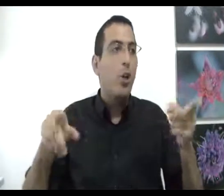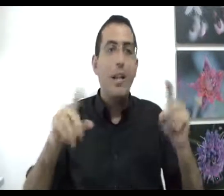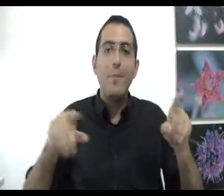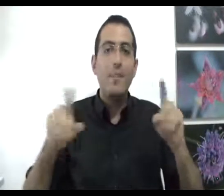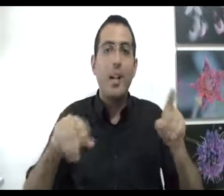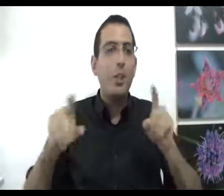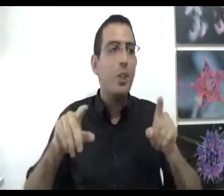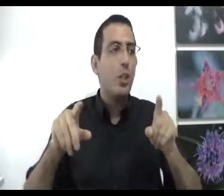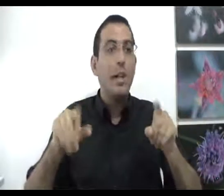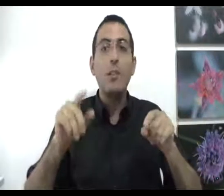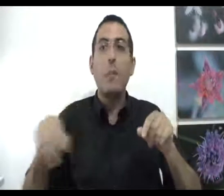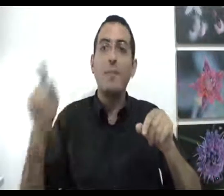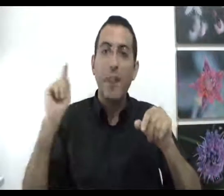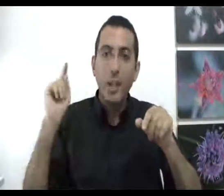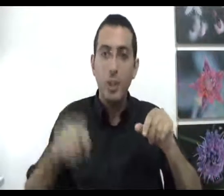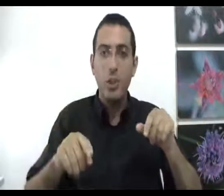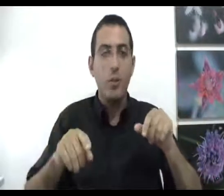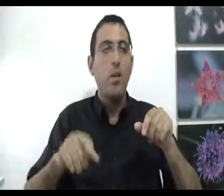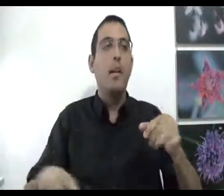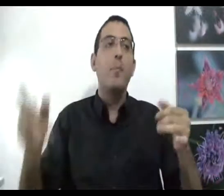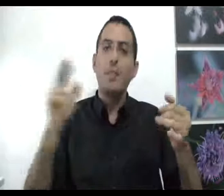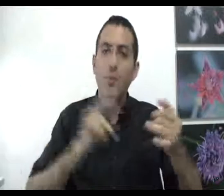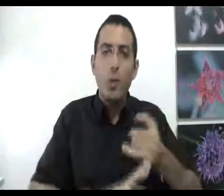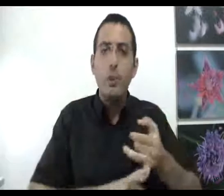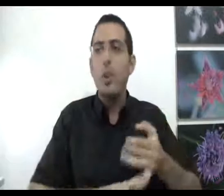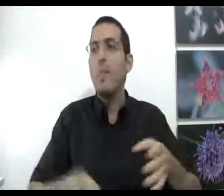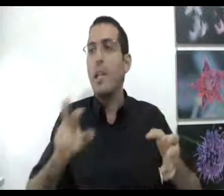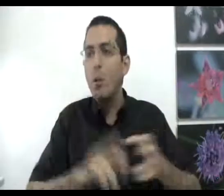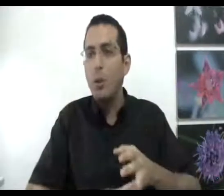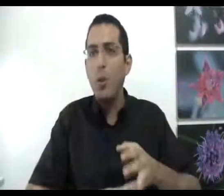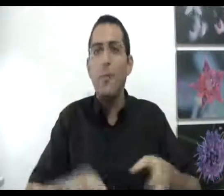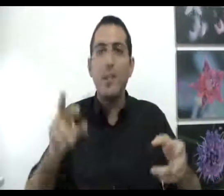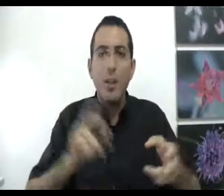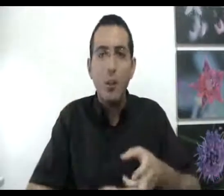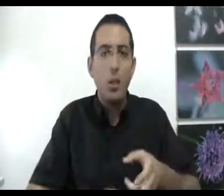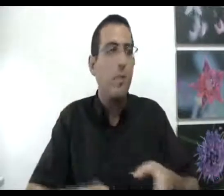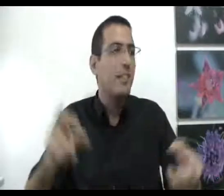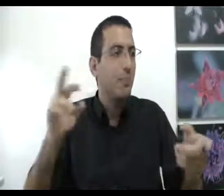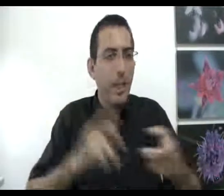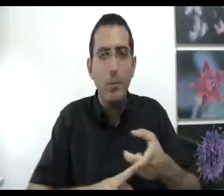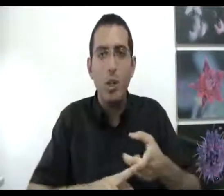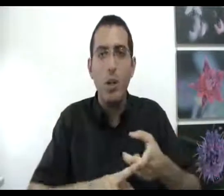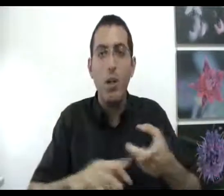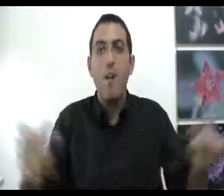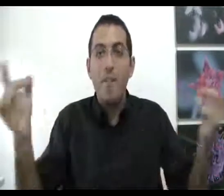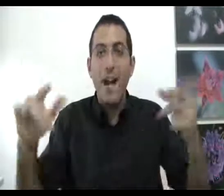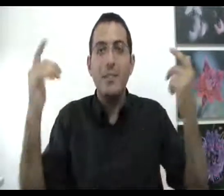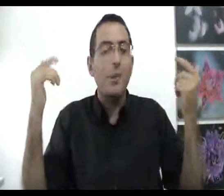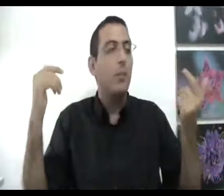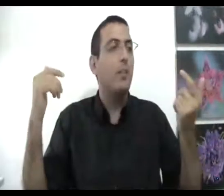כולל המצב הרגשי שלו נראות לך במצב הרגשי שלו עם התסכולים שלו, עם הייעוש שלו עם הדיכאון שלו, עם התסביכים שלו ואז מתמודד